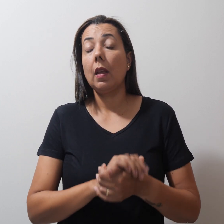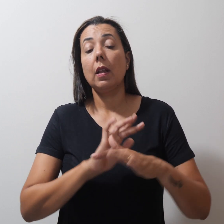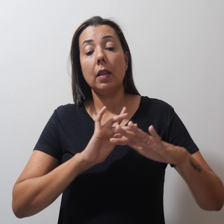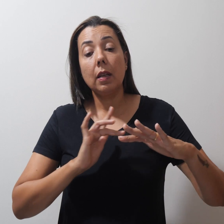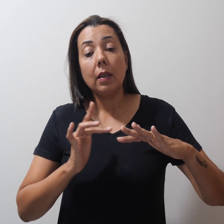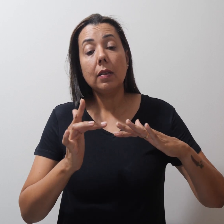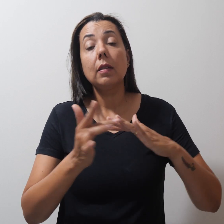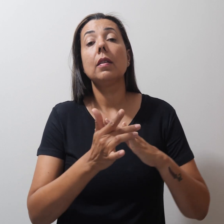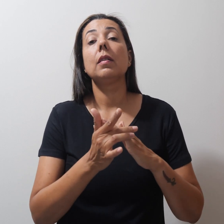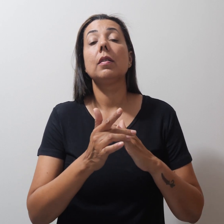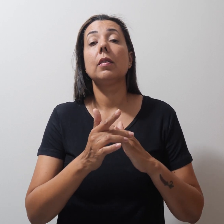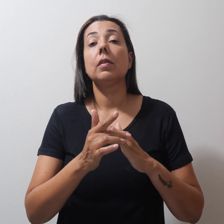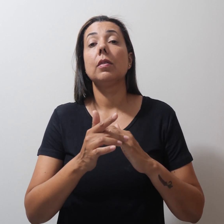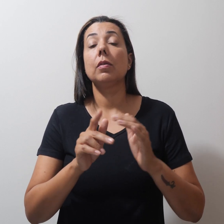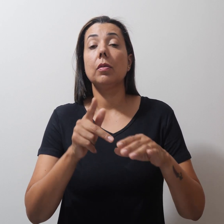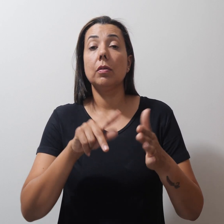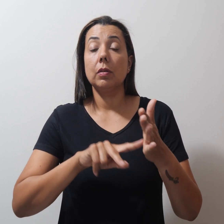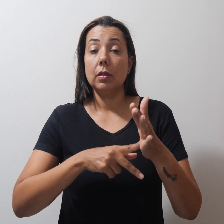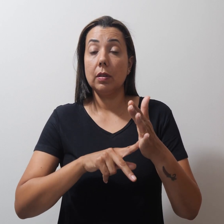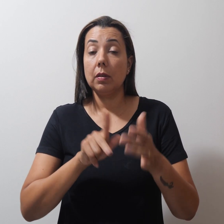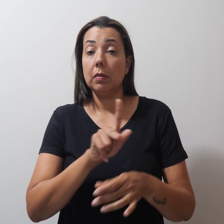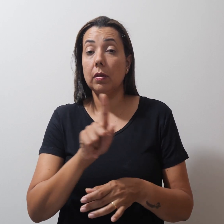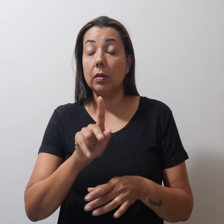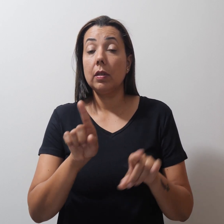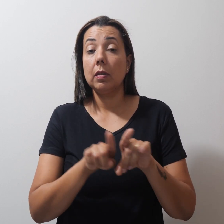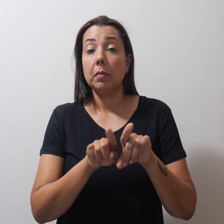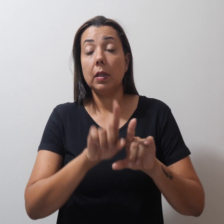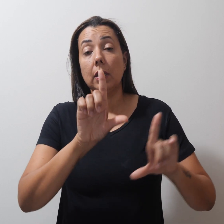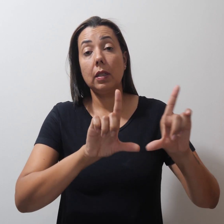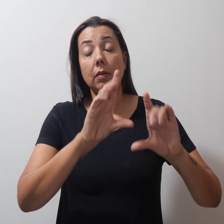Simpro e na TV comunitária. Não perca!